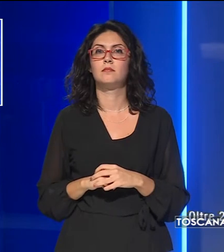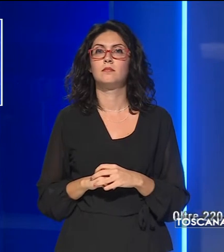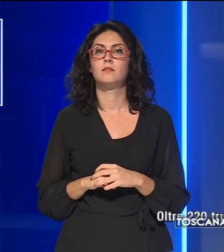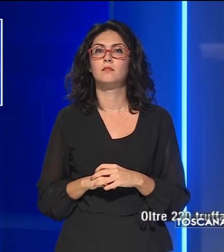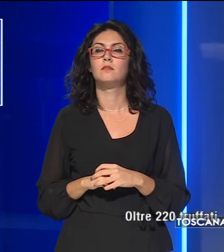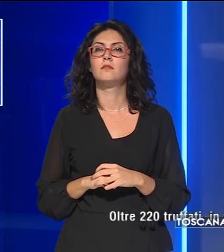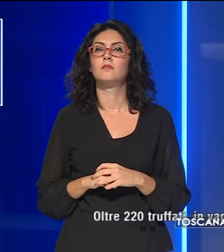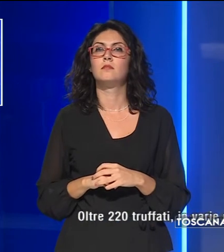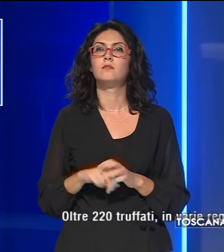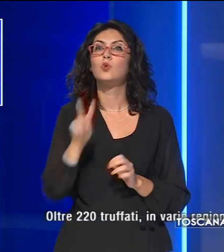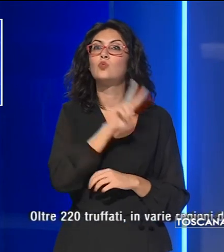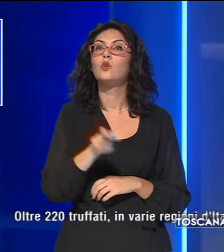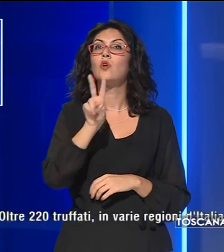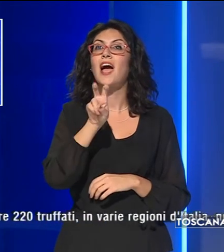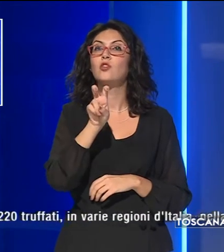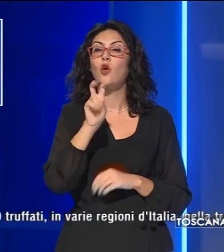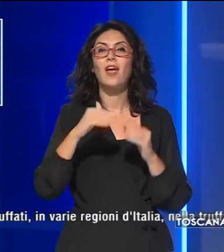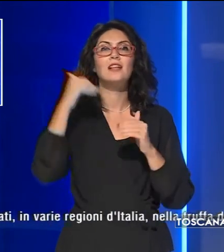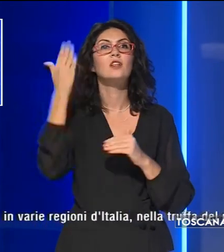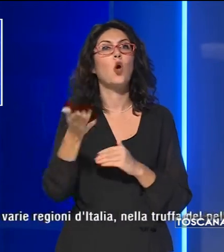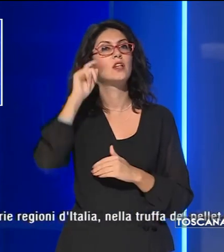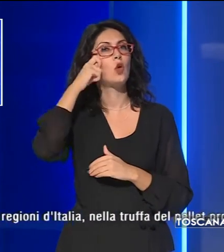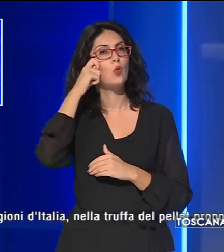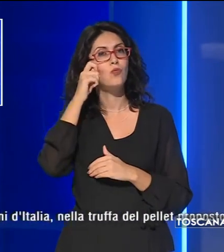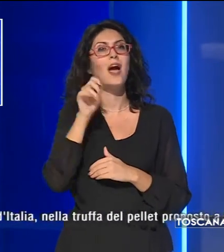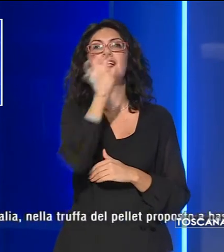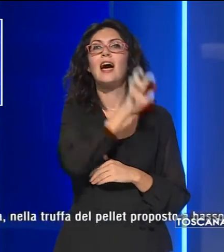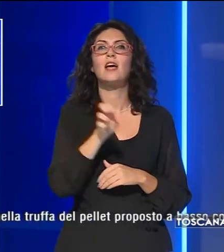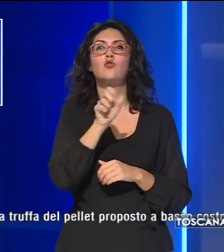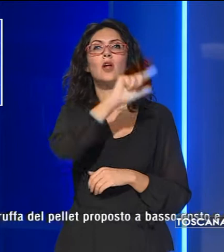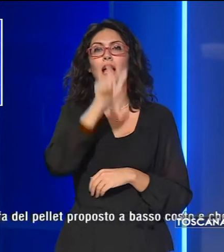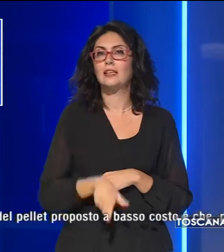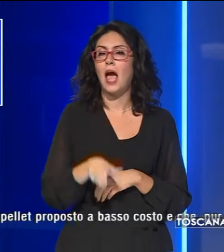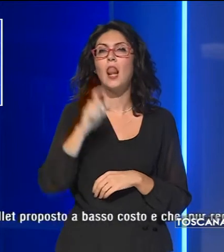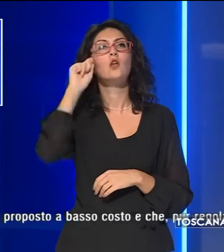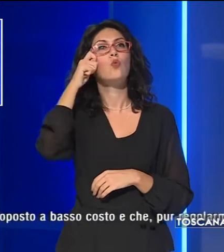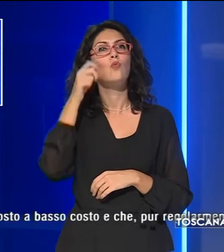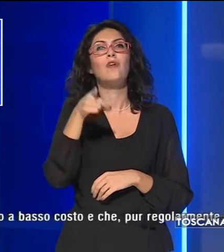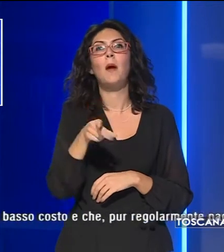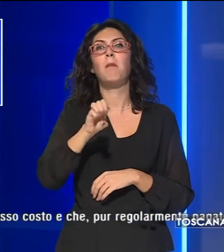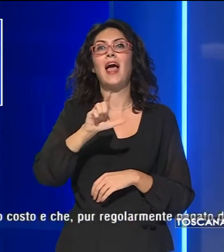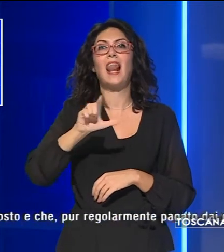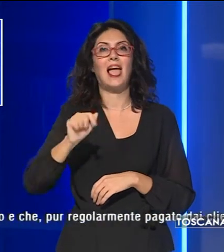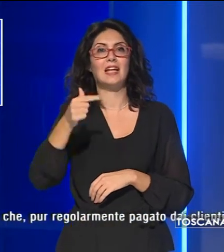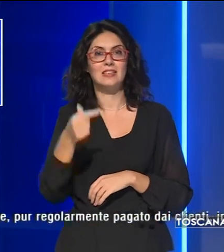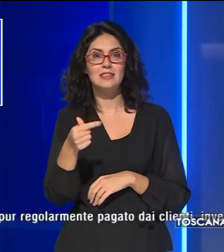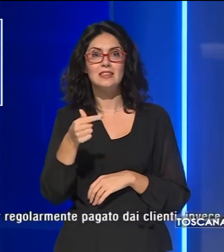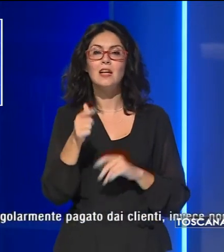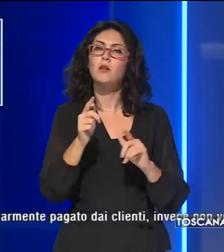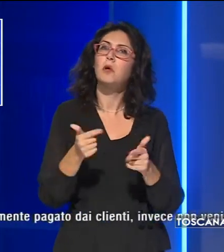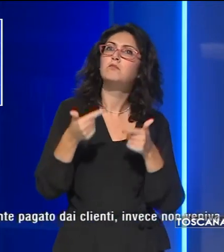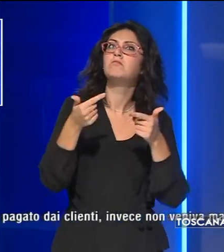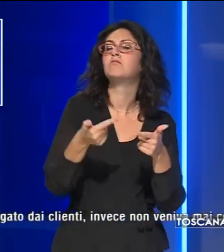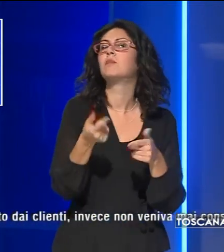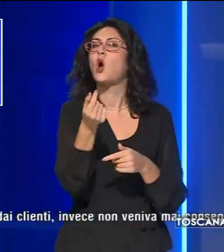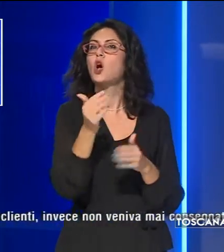Oltre 220 truffati in varie regioni d'Italia nella truffa del pellet, proposto a basso costo,